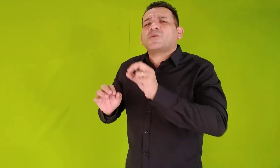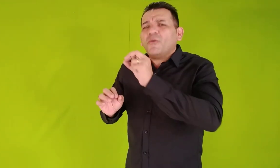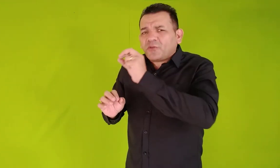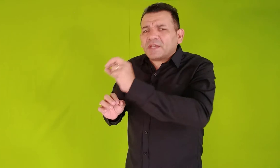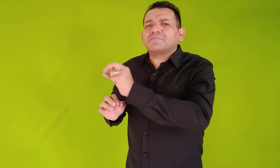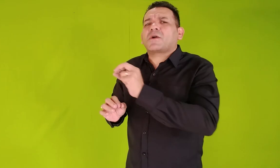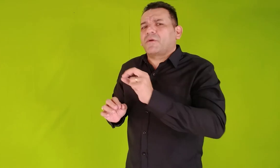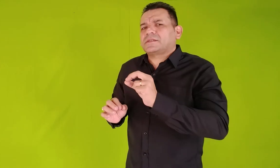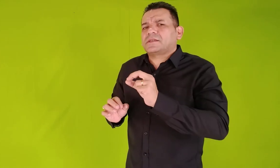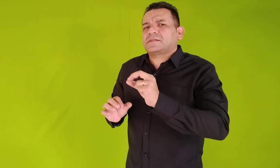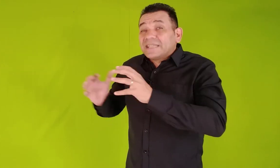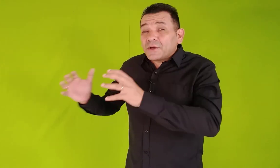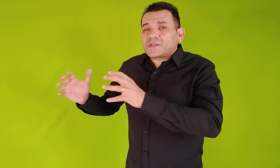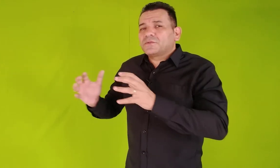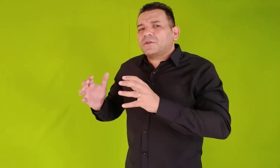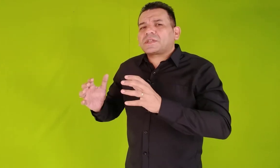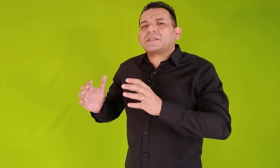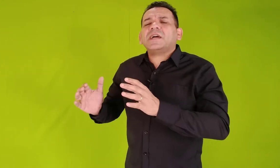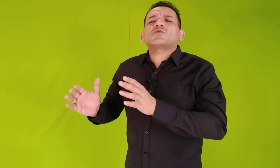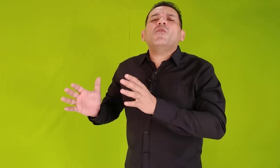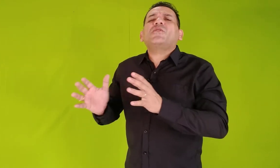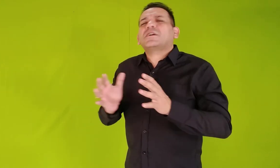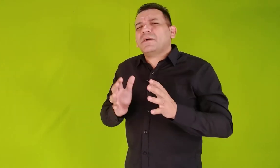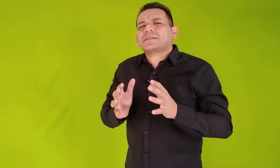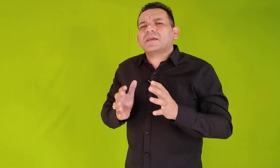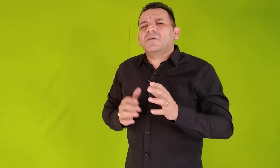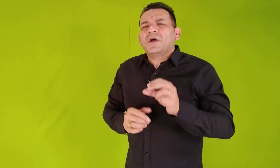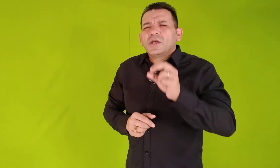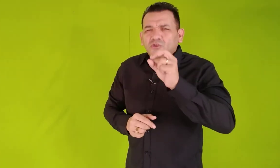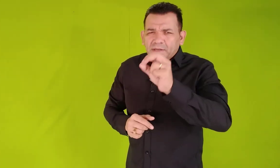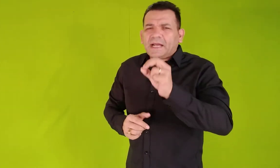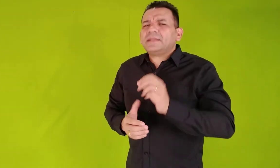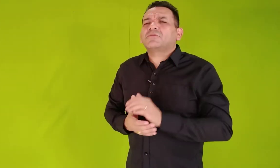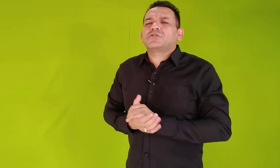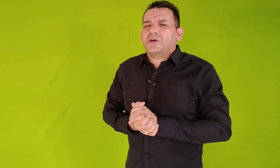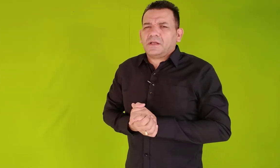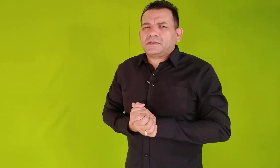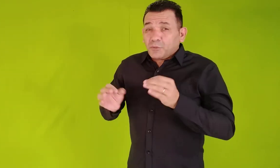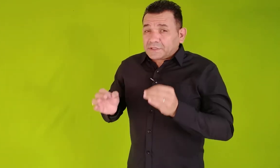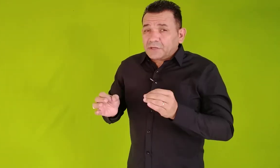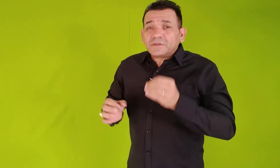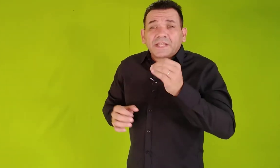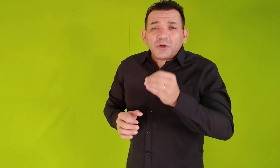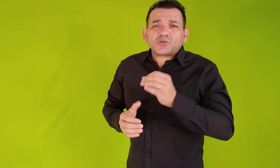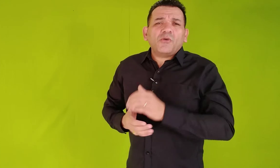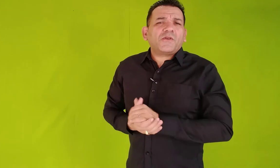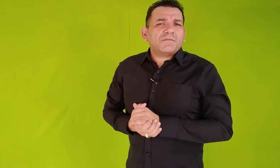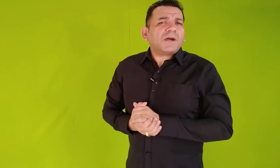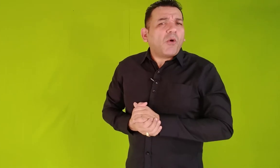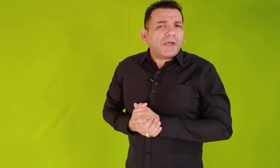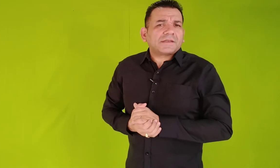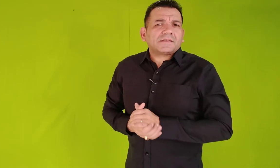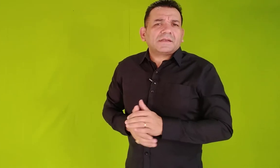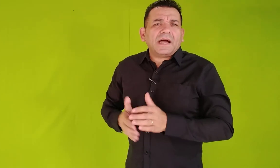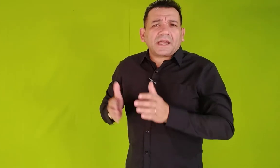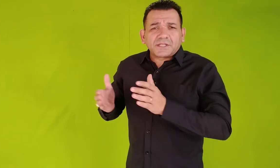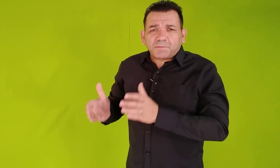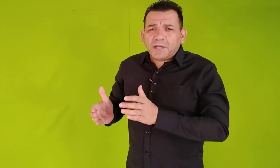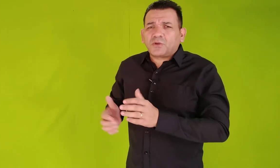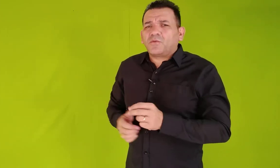confirma coisas. Deus é um Deus que traz confirmação sobre cada um de nós. Portanto, Deus confirma coisas. A respeito do